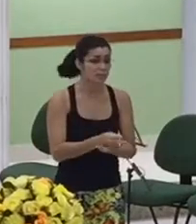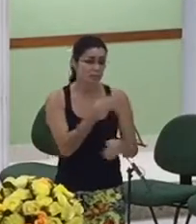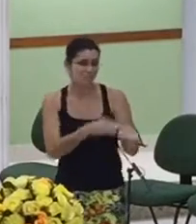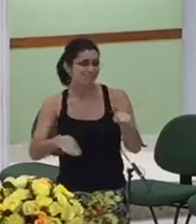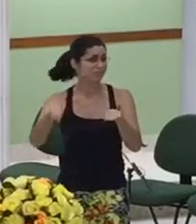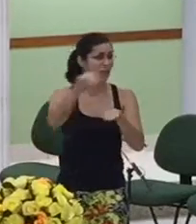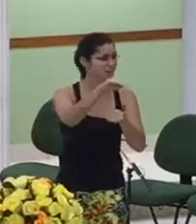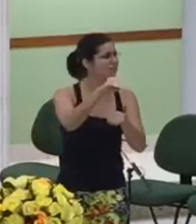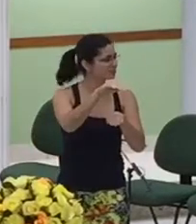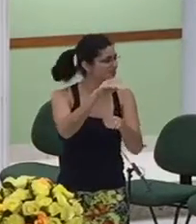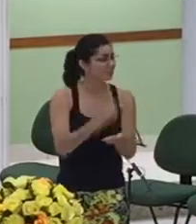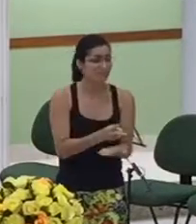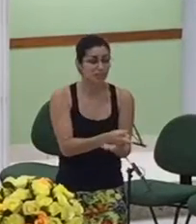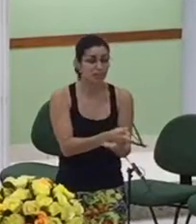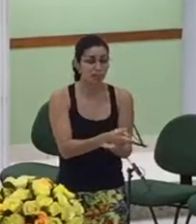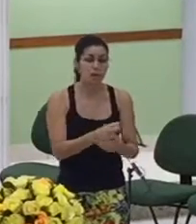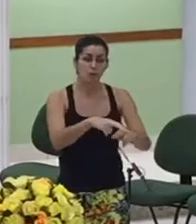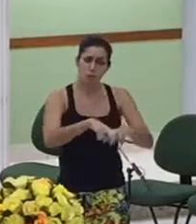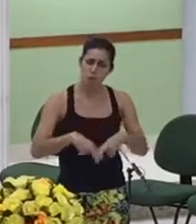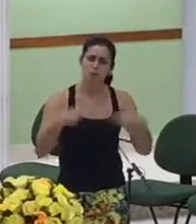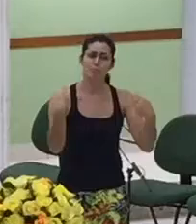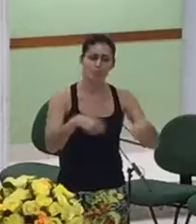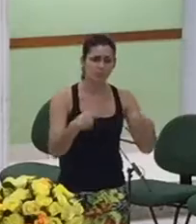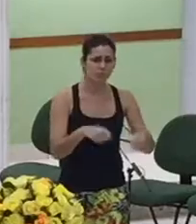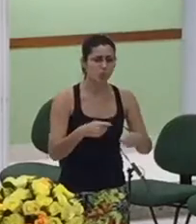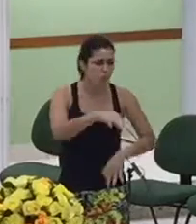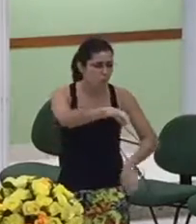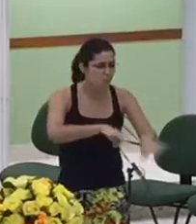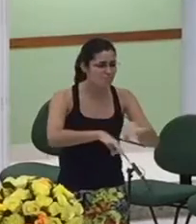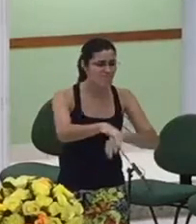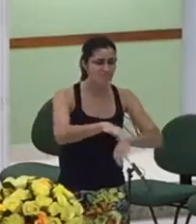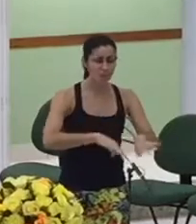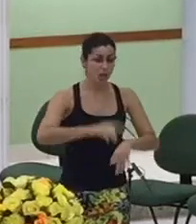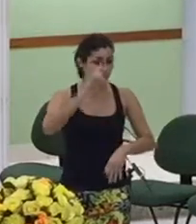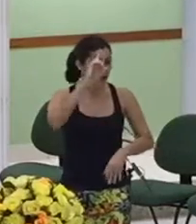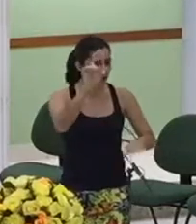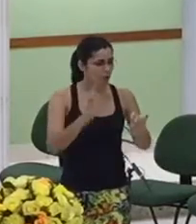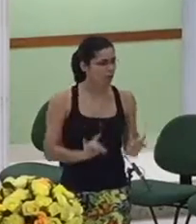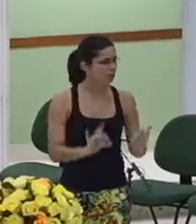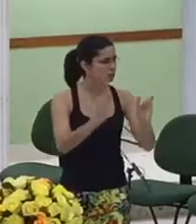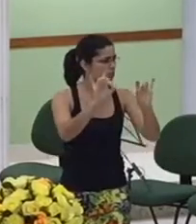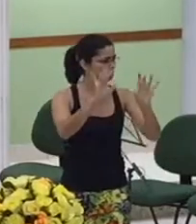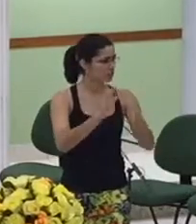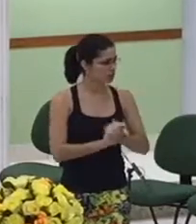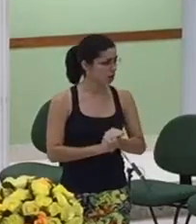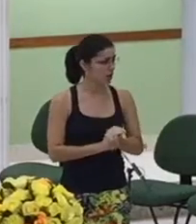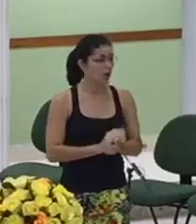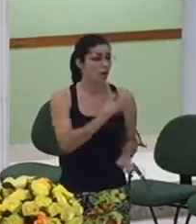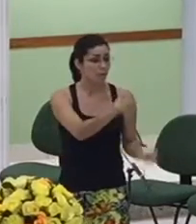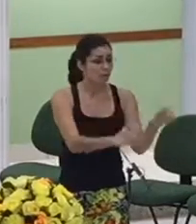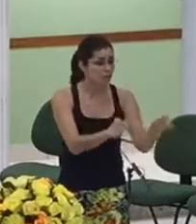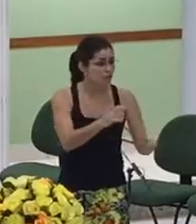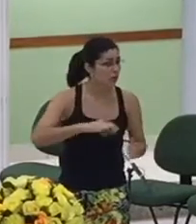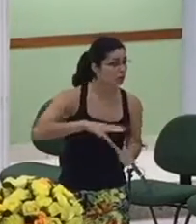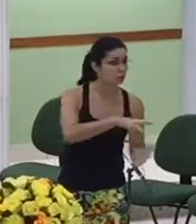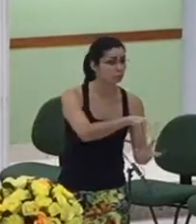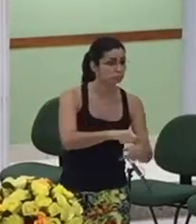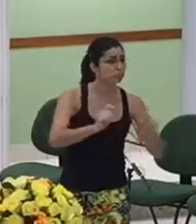foi preciso então criar um dia para que houvesse uma reflexão para que houvesse